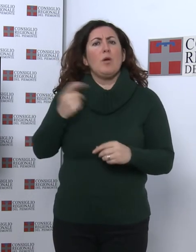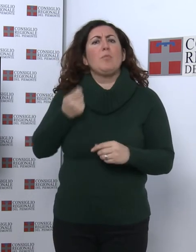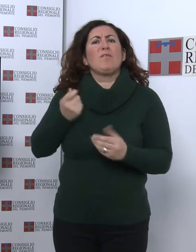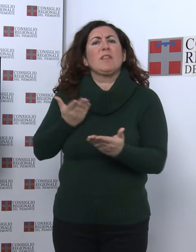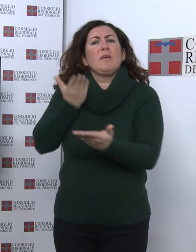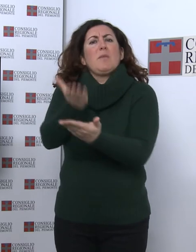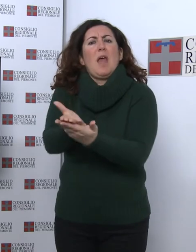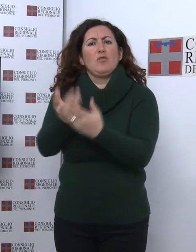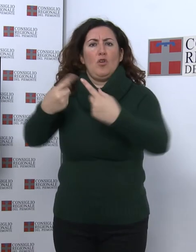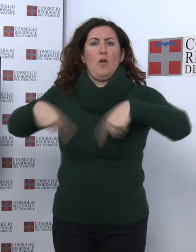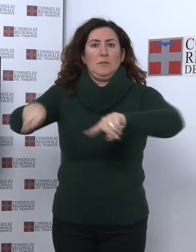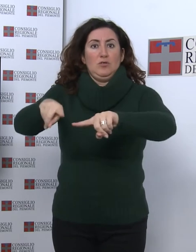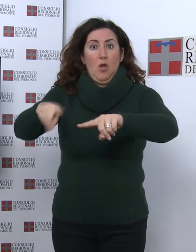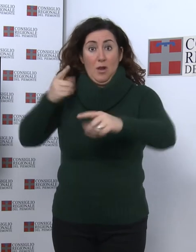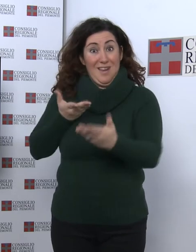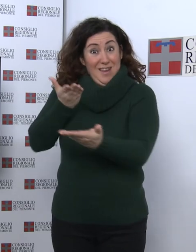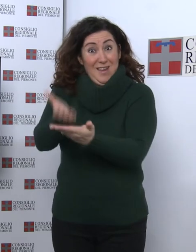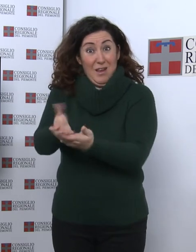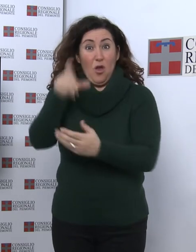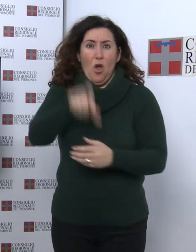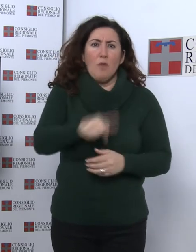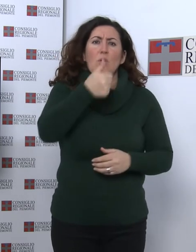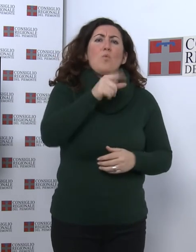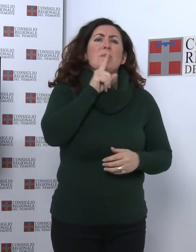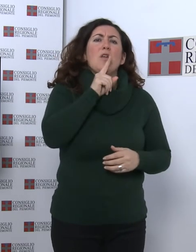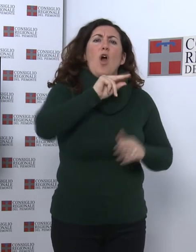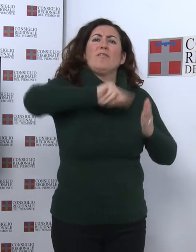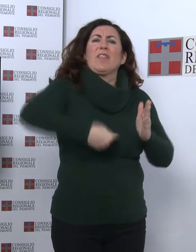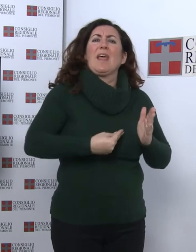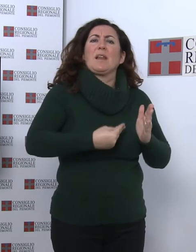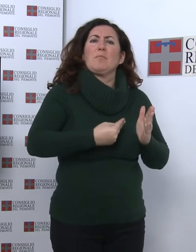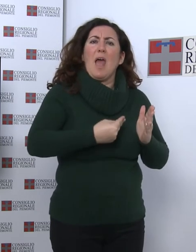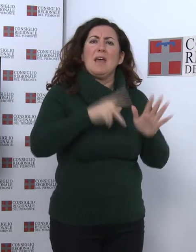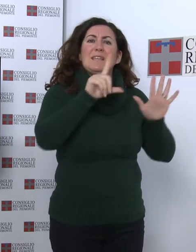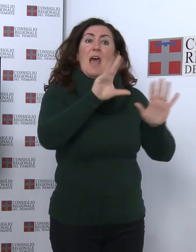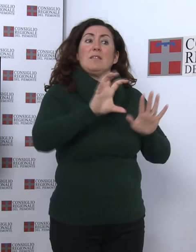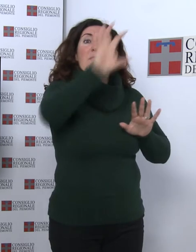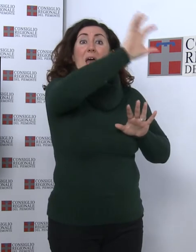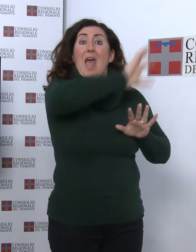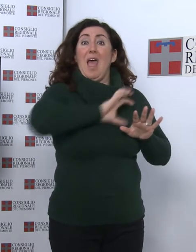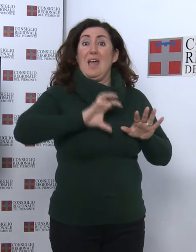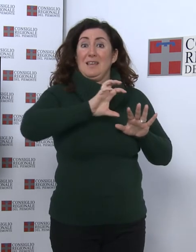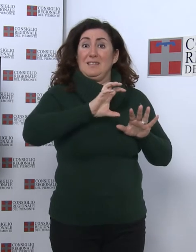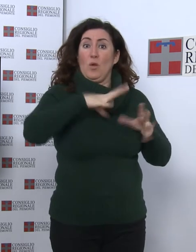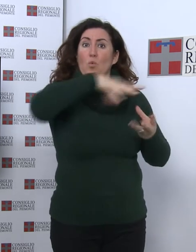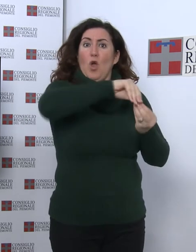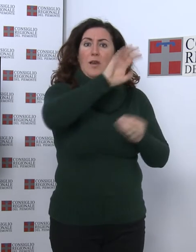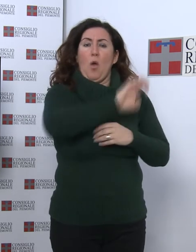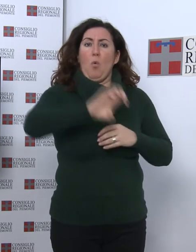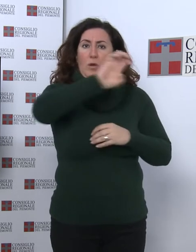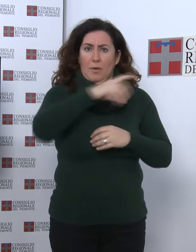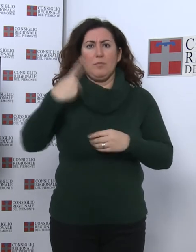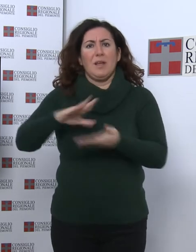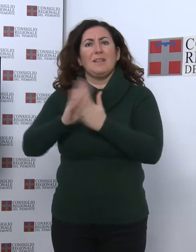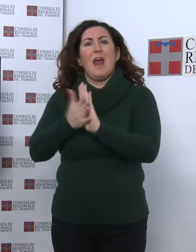farlo devono raccogliere un milione di firme in almeno sette paesi dell'Unione. Di questo nuovo diritto, introdotto dal Trattato di Lisbona, in